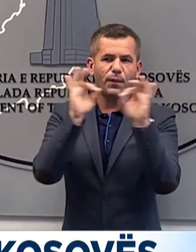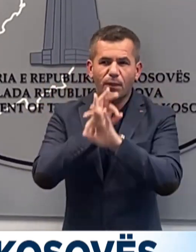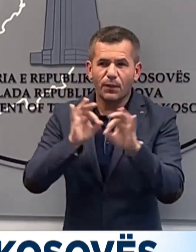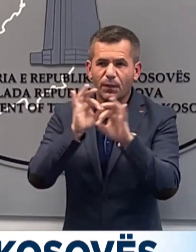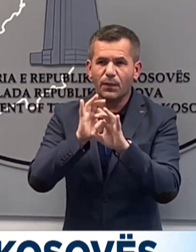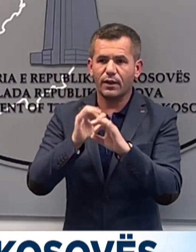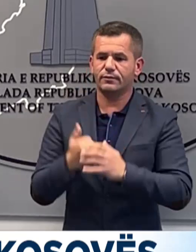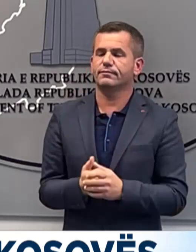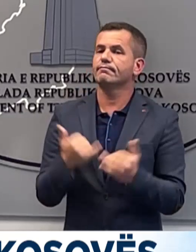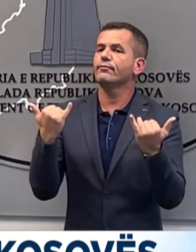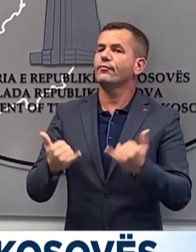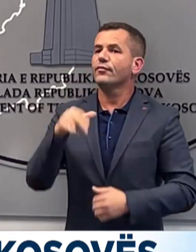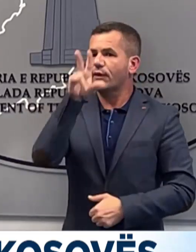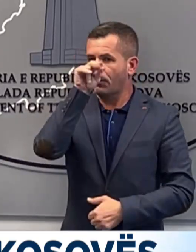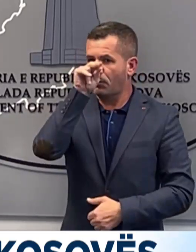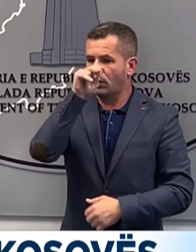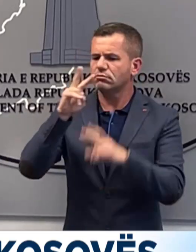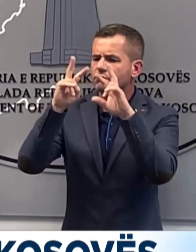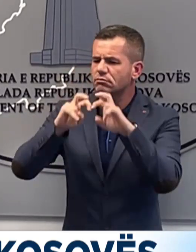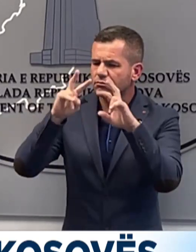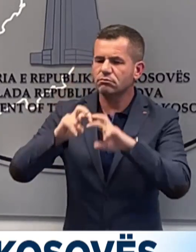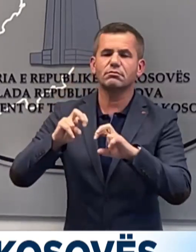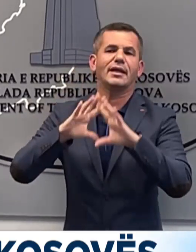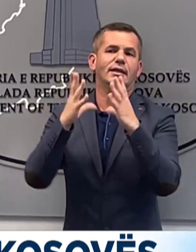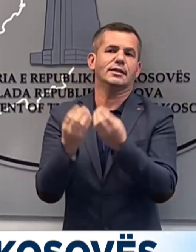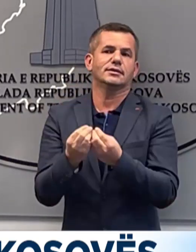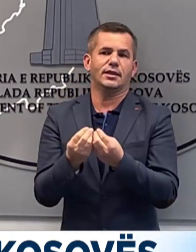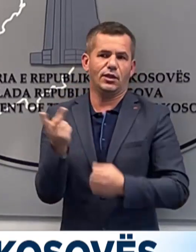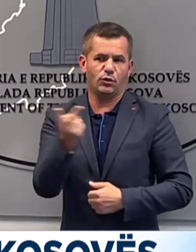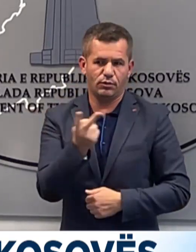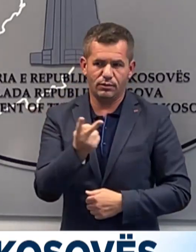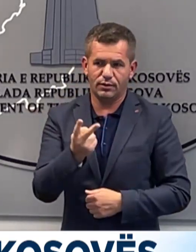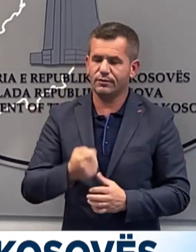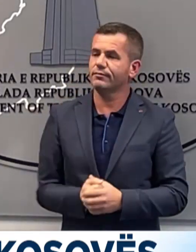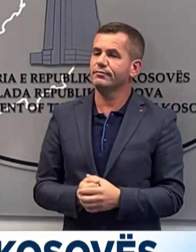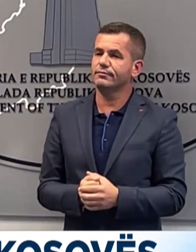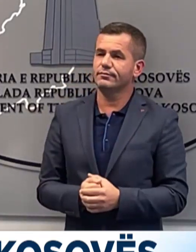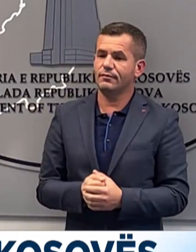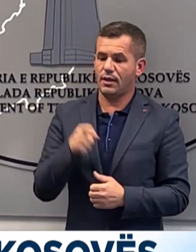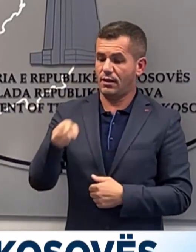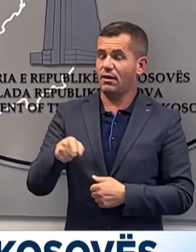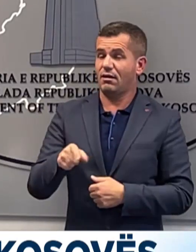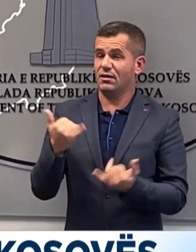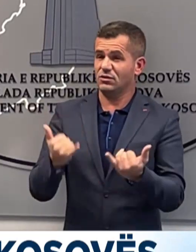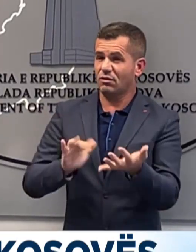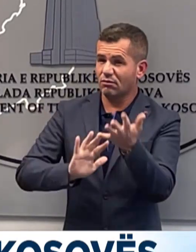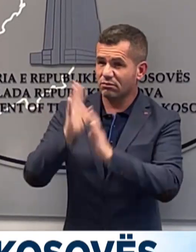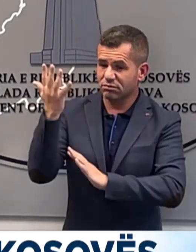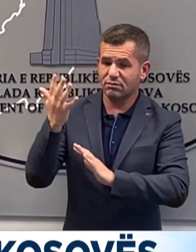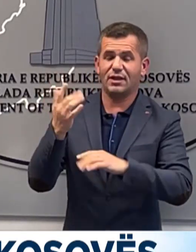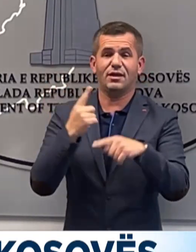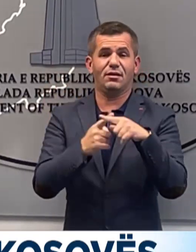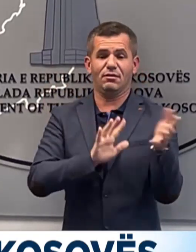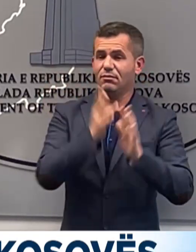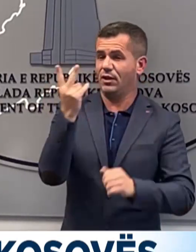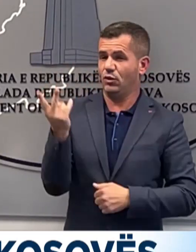Hetimet policore të të zbardhin këto dyraste. Sulmet në zubim pëtok dhe zveçan vinë pas